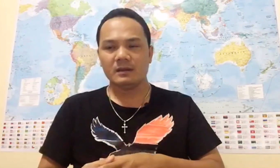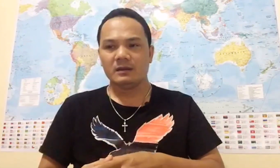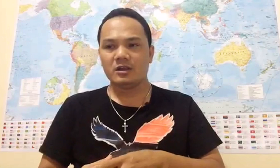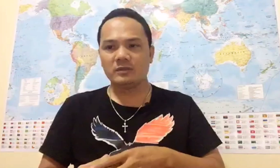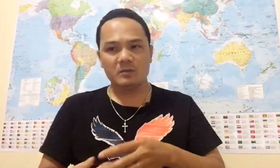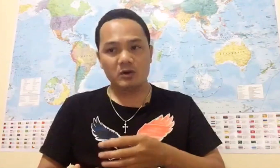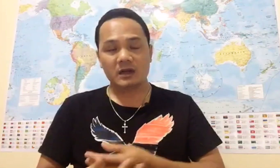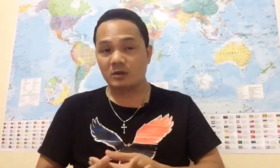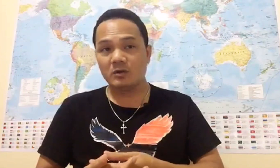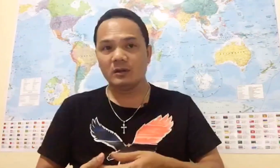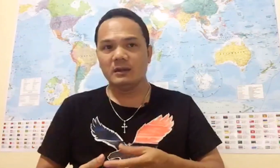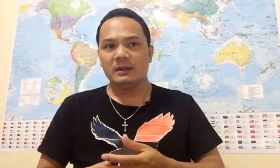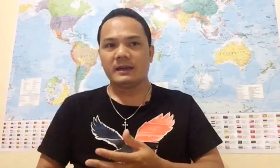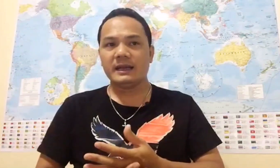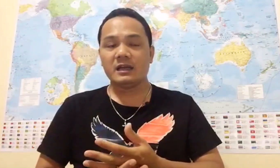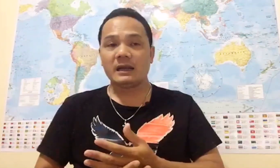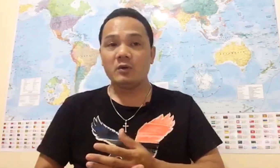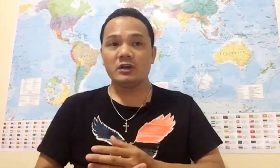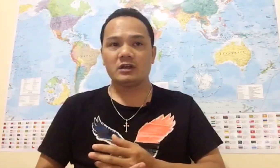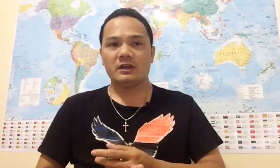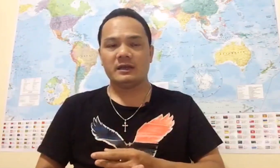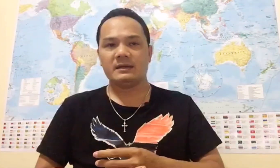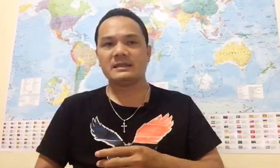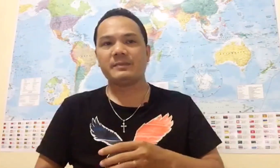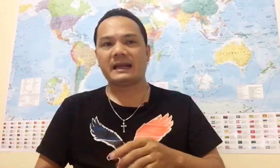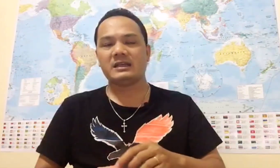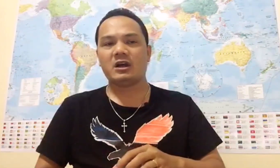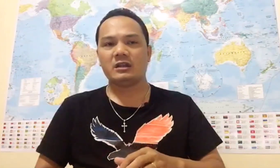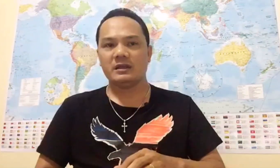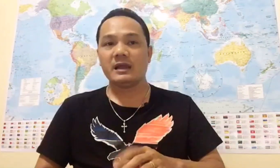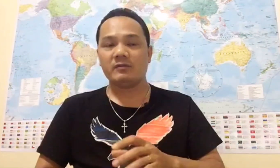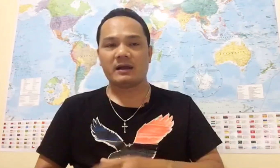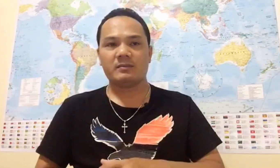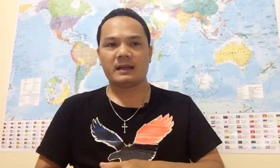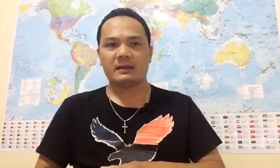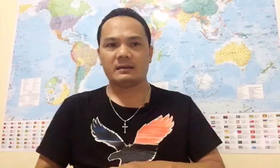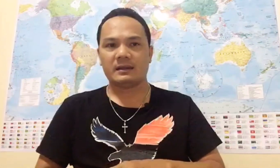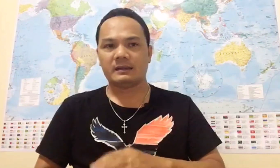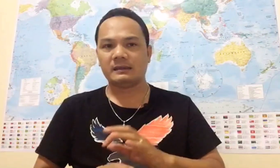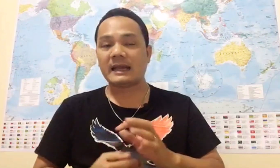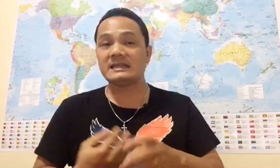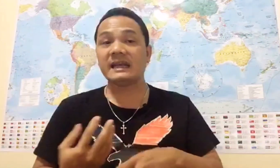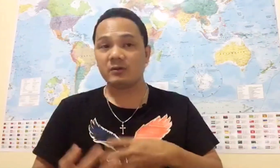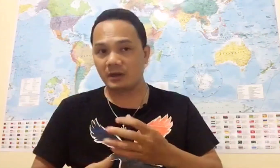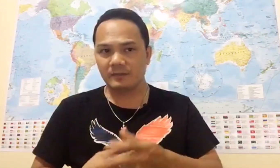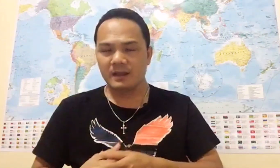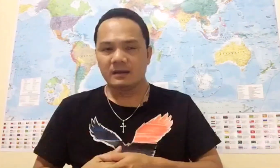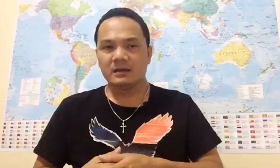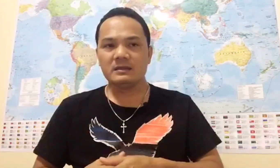Nó dùng tiền mua được là nó mua Mà khi nó đã mua được rồi Thì nó sắp đặt cho những nhân vật Mà tai sai của nó Đứng